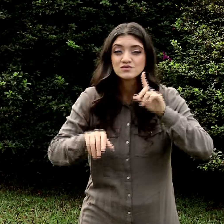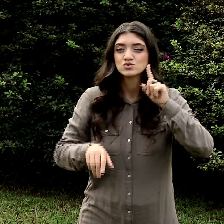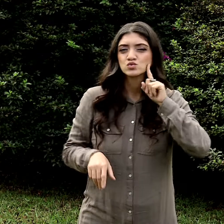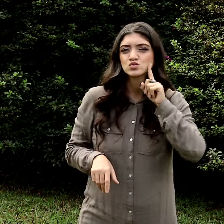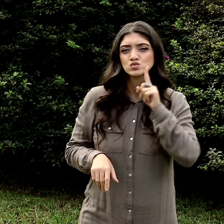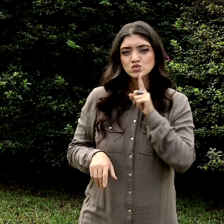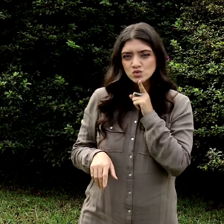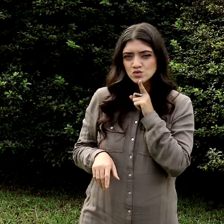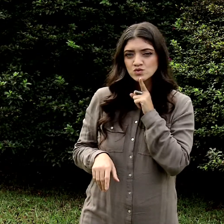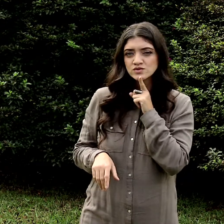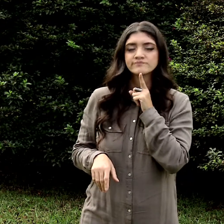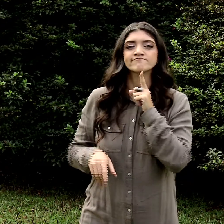auditivas.